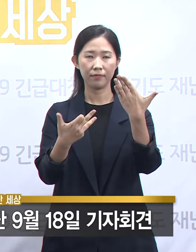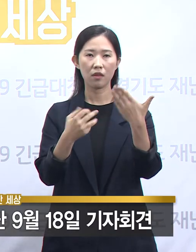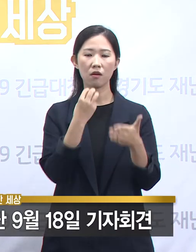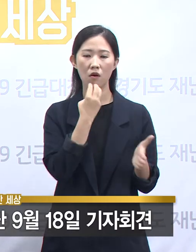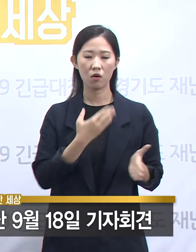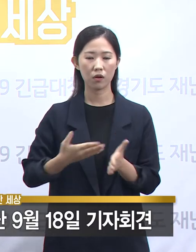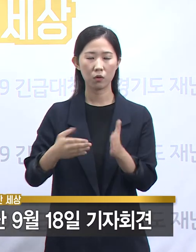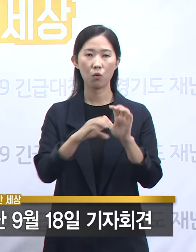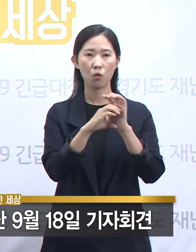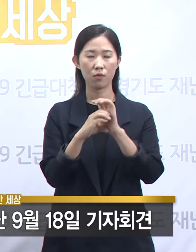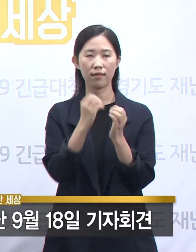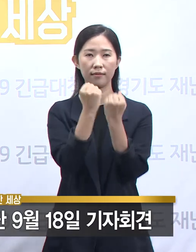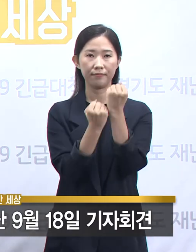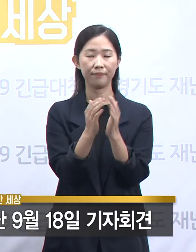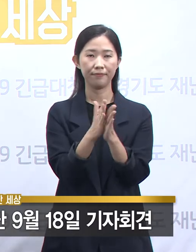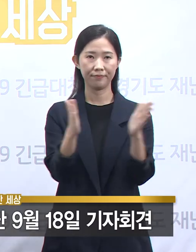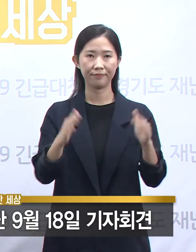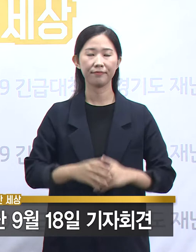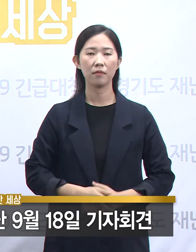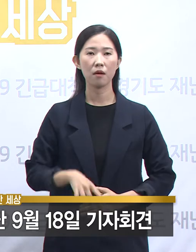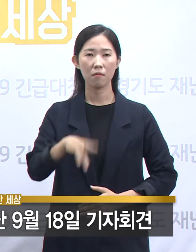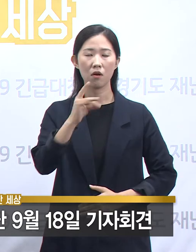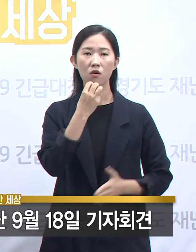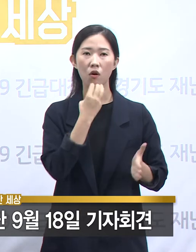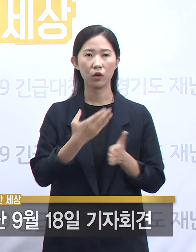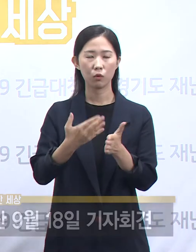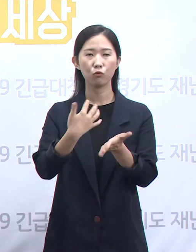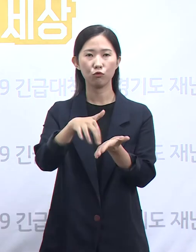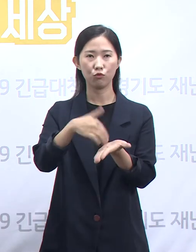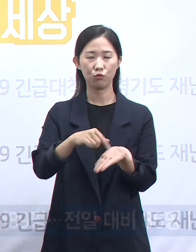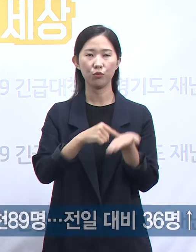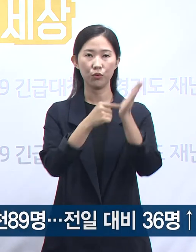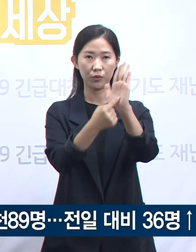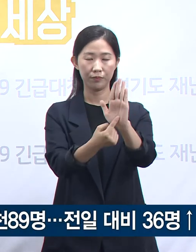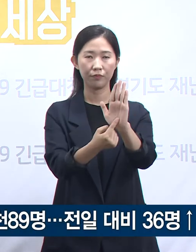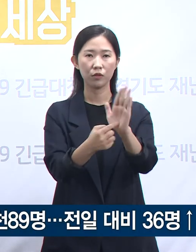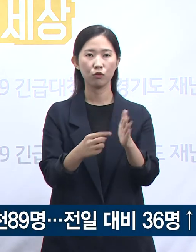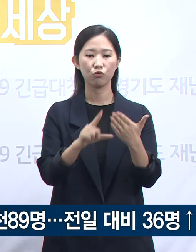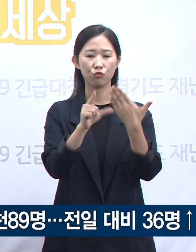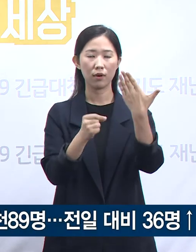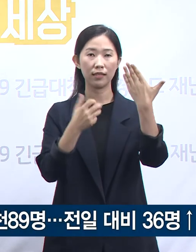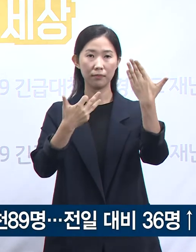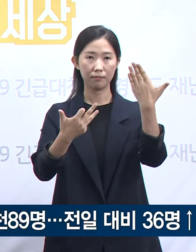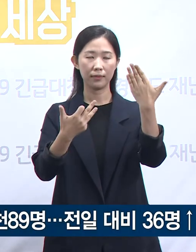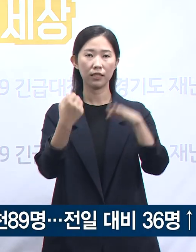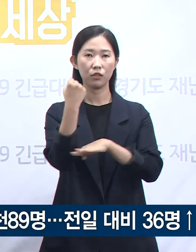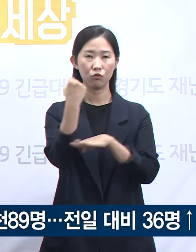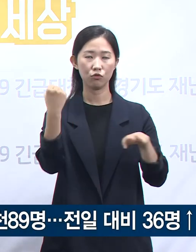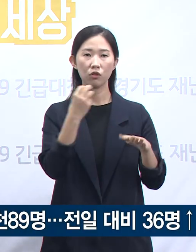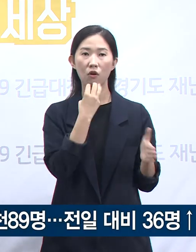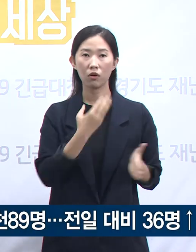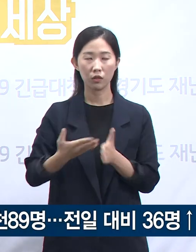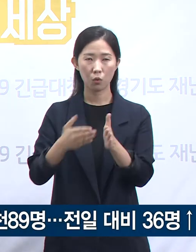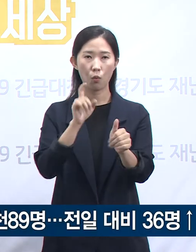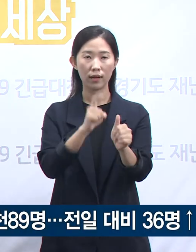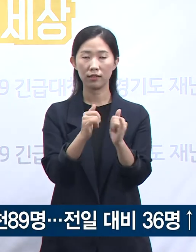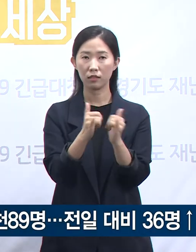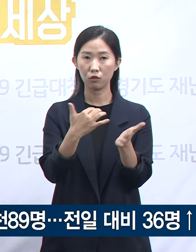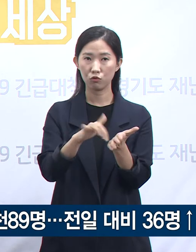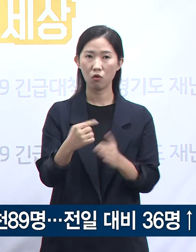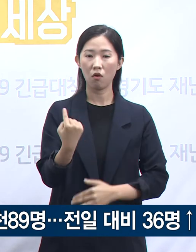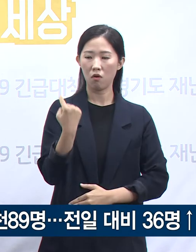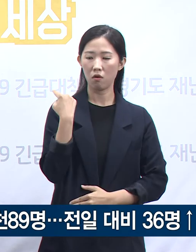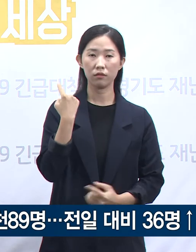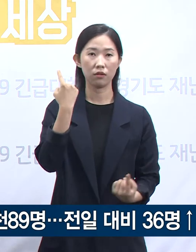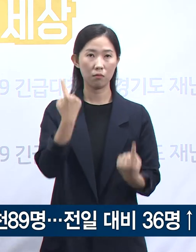시작하겠습니다. 먼저 경기도 확진자 발생 현황을 보고 드리겠습니다. 9월 18일 0시 기준 경기도 확진자 수는 전일